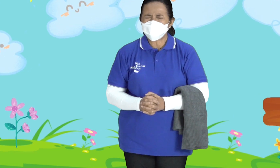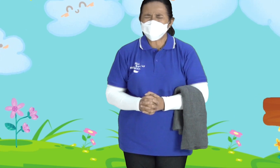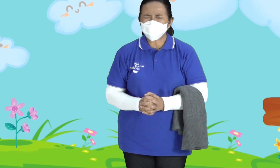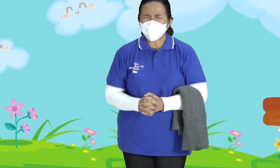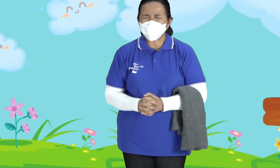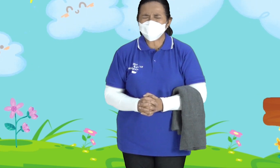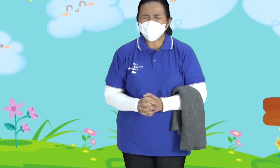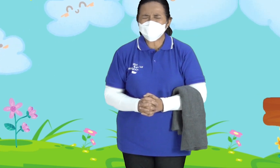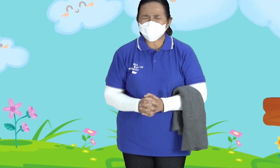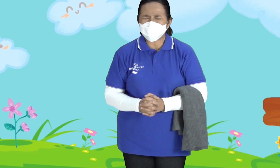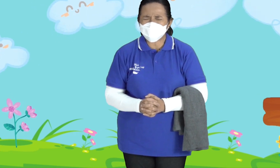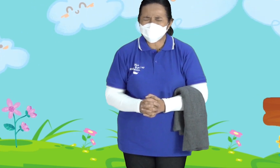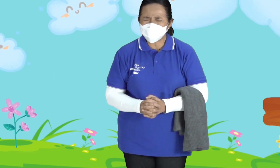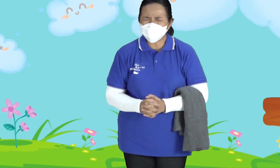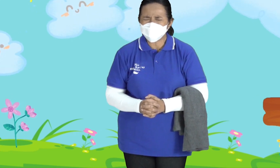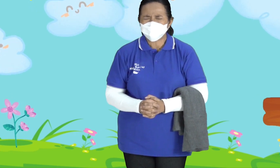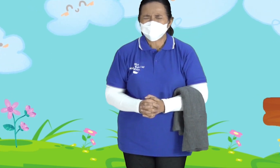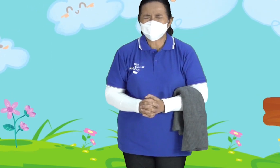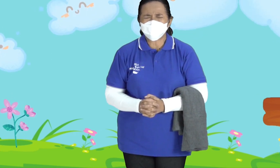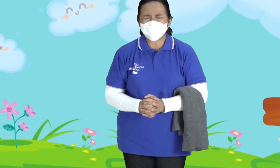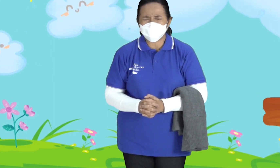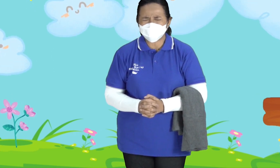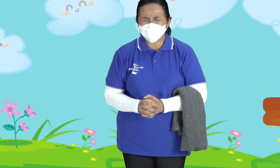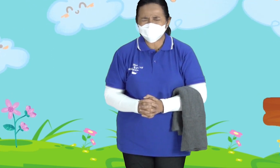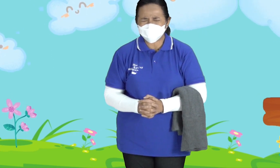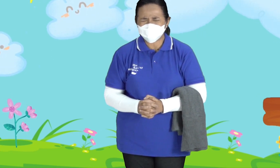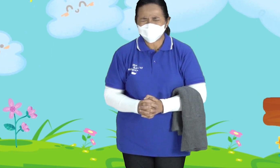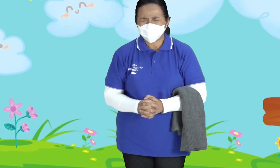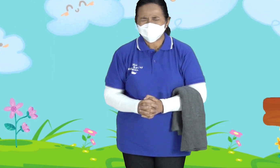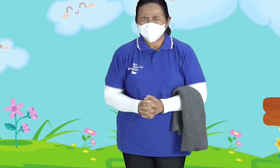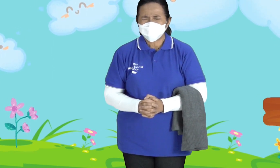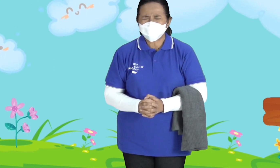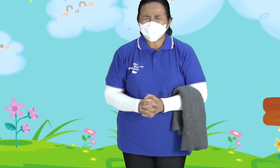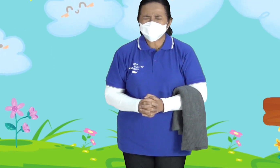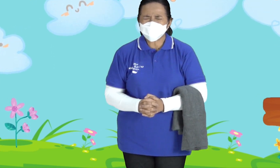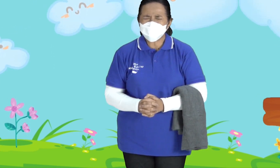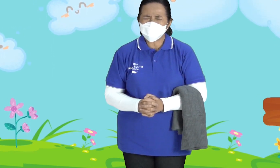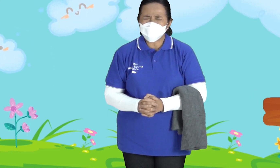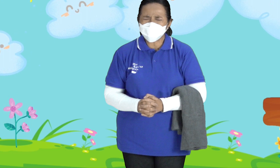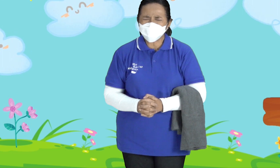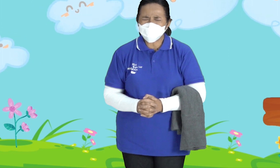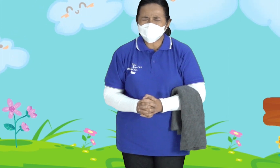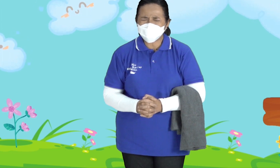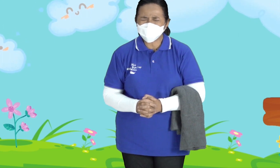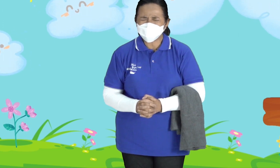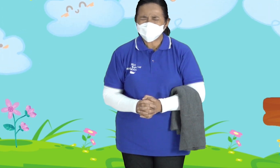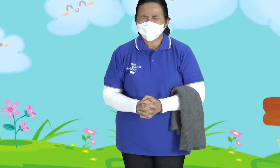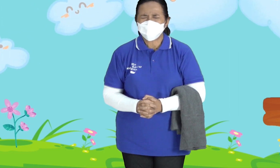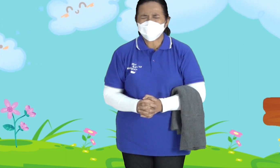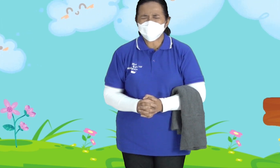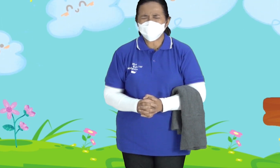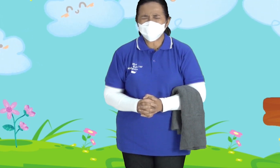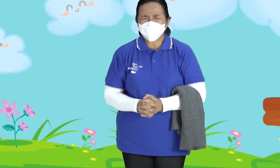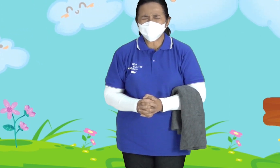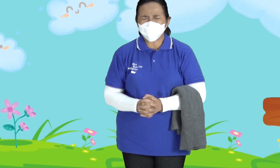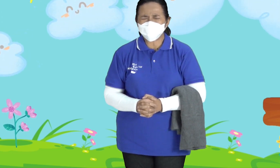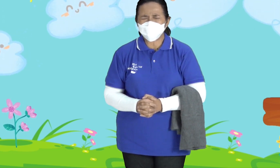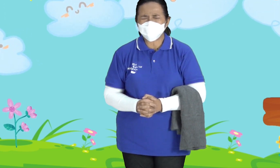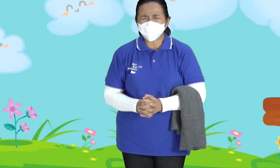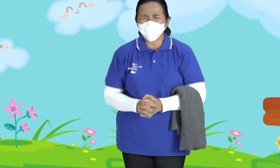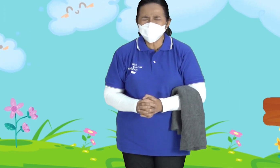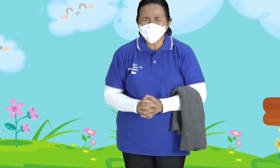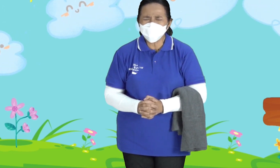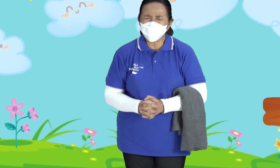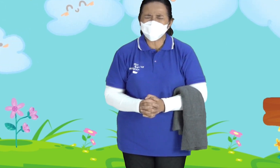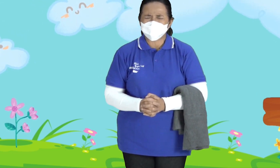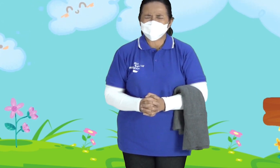Sehingga Tuhan Memelihara Kami Sampai Hari Ini Berkatik Setiap Kami Tuhan Biarlah Firman Tuhan